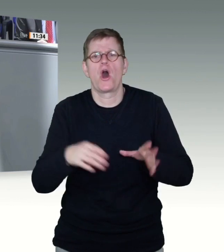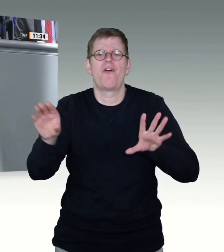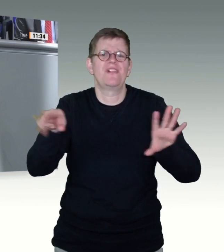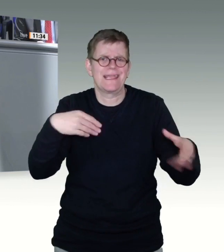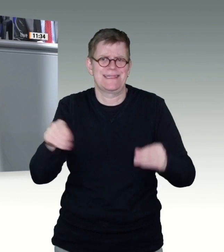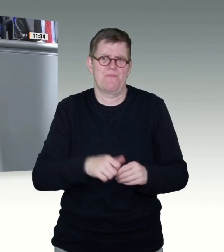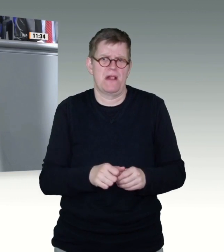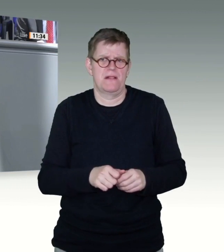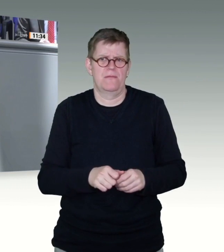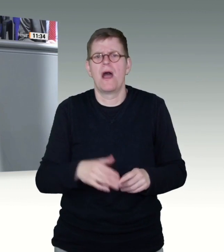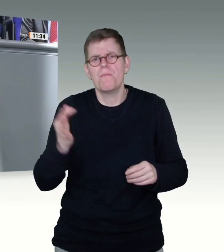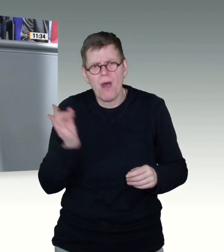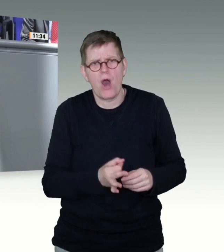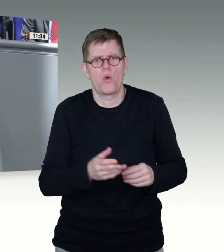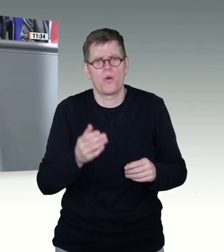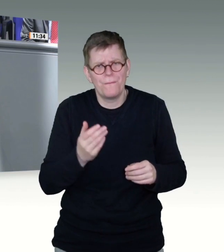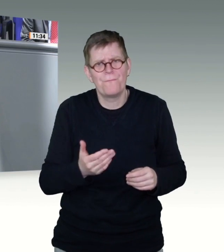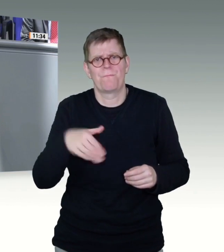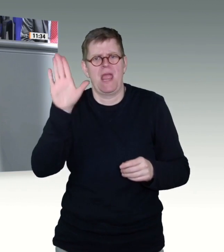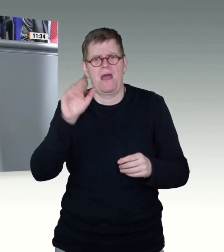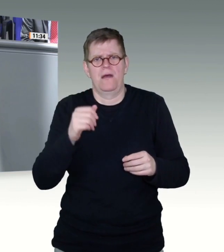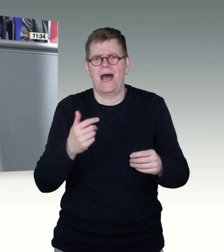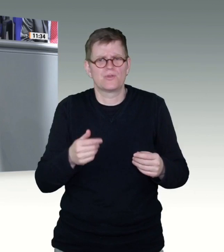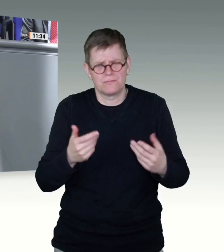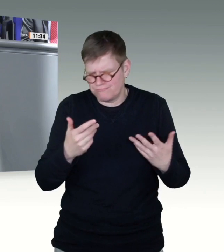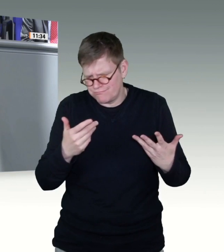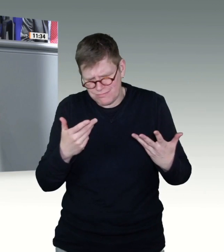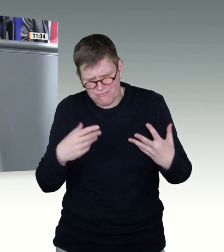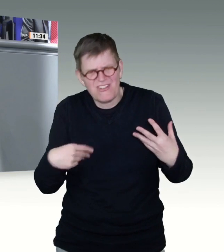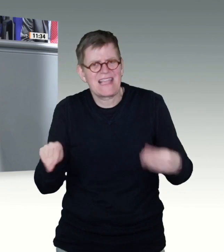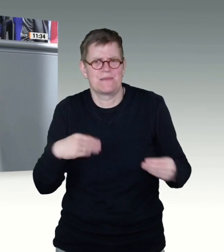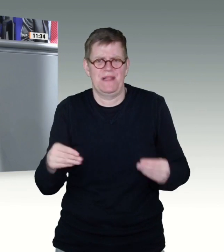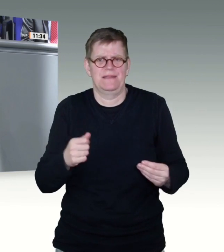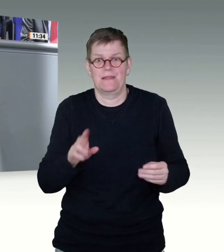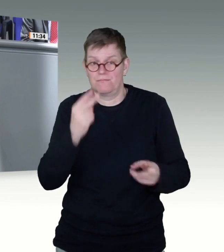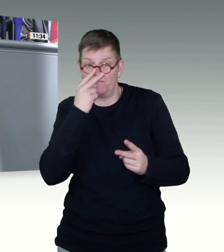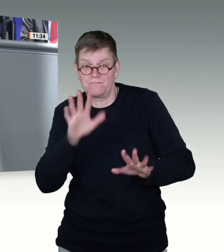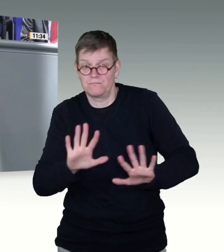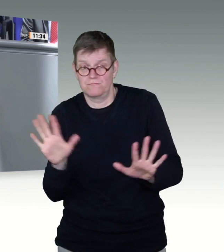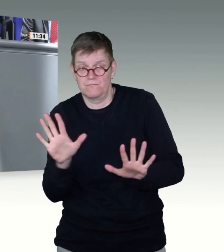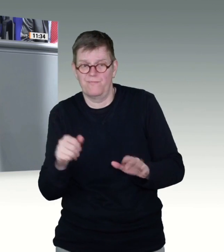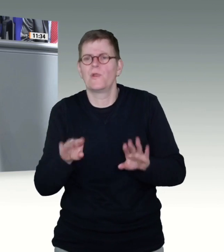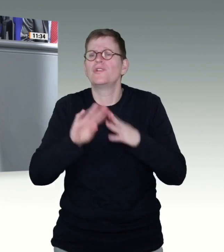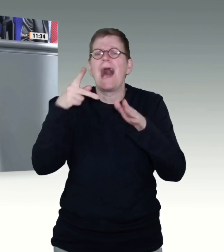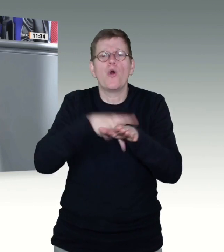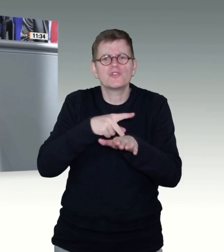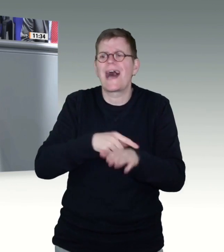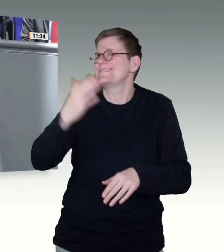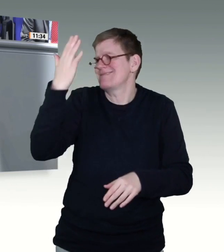sicher, dass die Hausärzte, da sie ihre Patienten kennen, das Richtige tun.